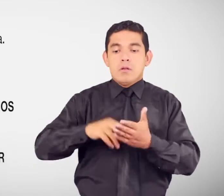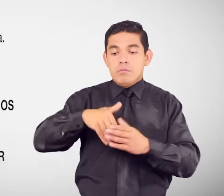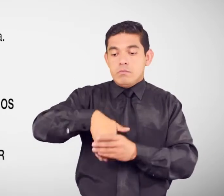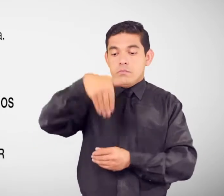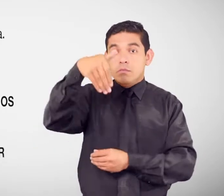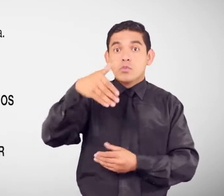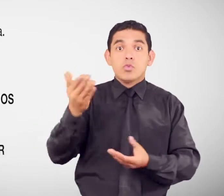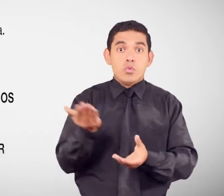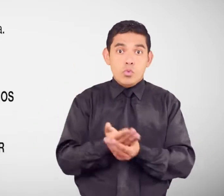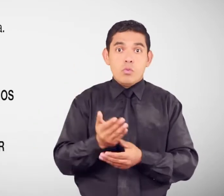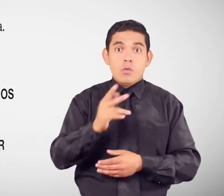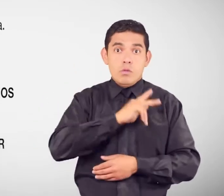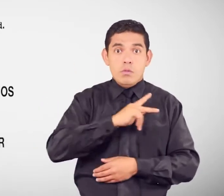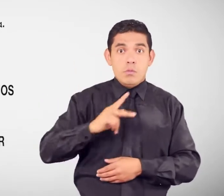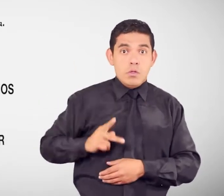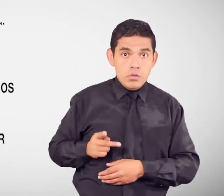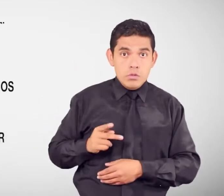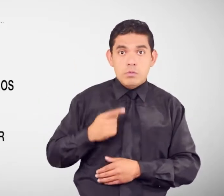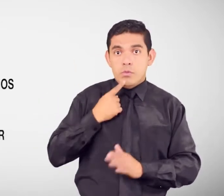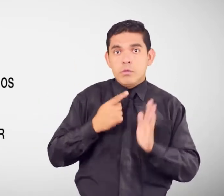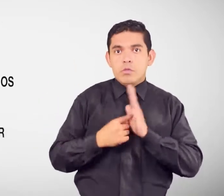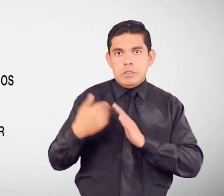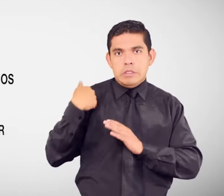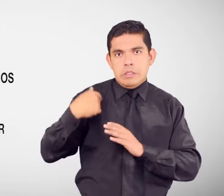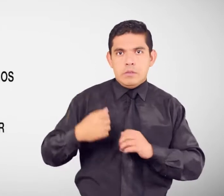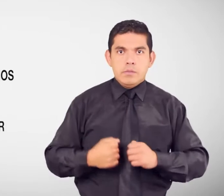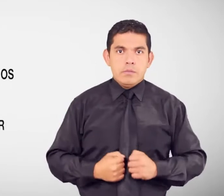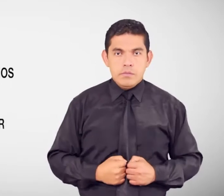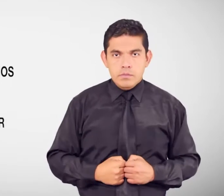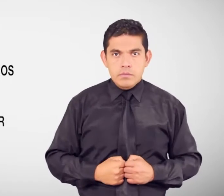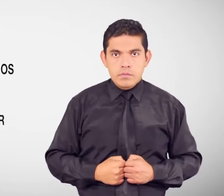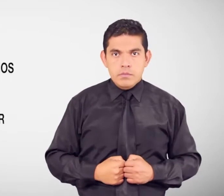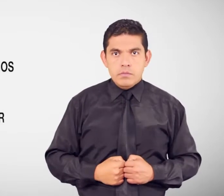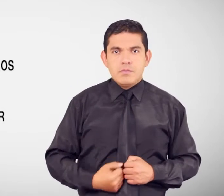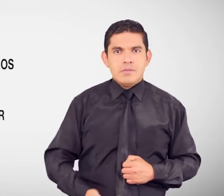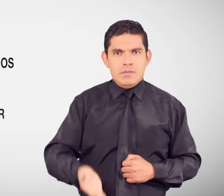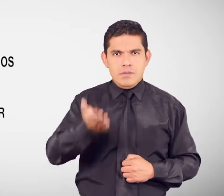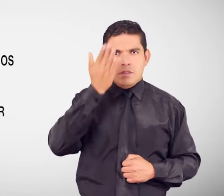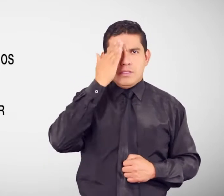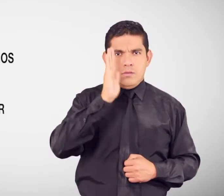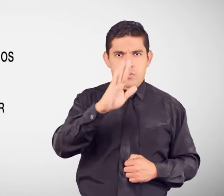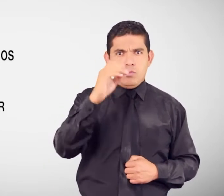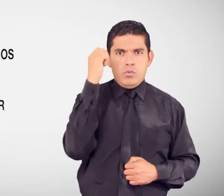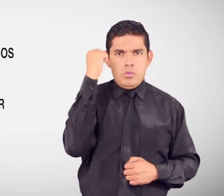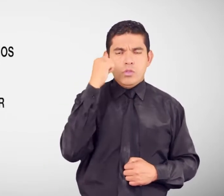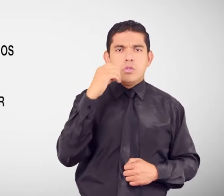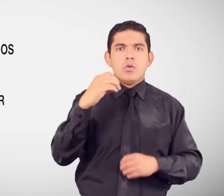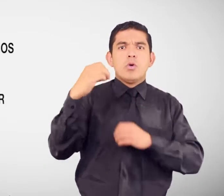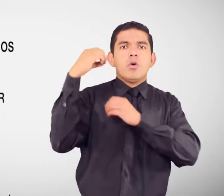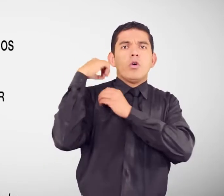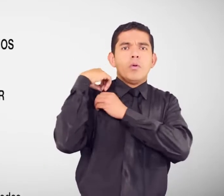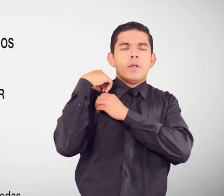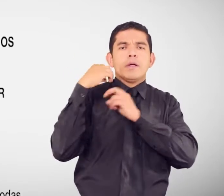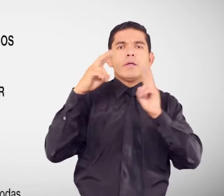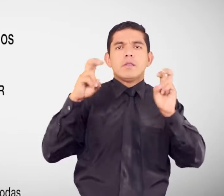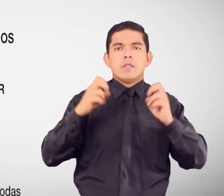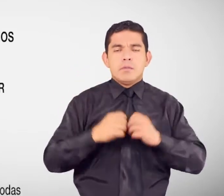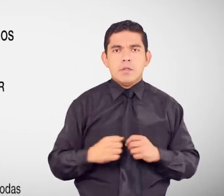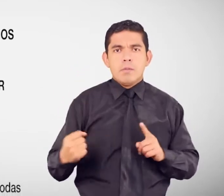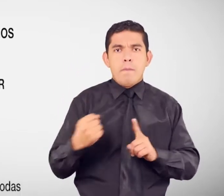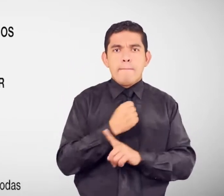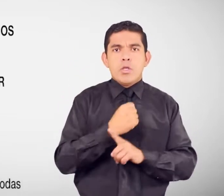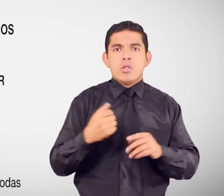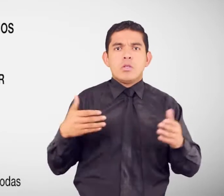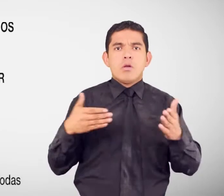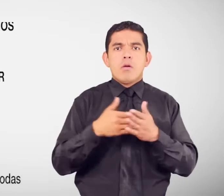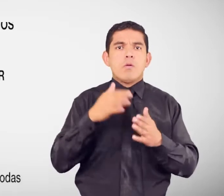De tenerlos Conoce cuáles son Tus derechos Y obligaciones En materia de violencia Contra la mujer O miembros Del núcleo